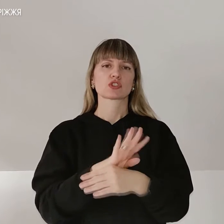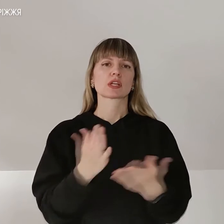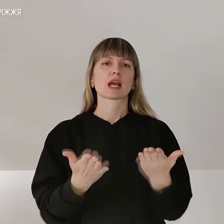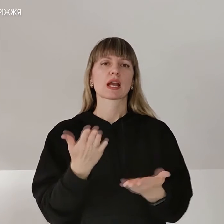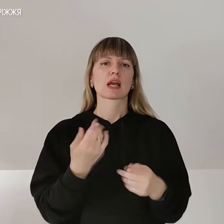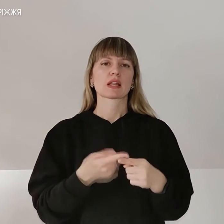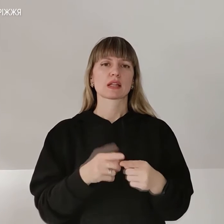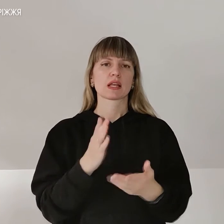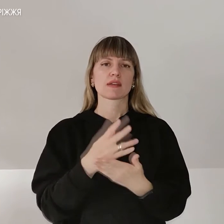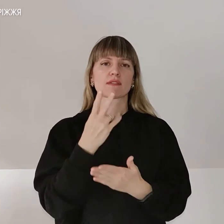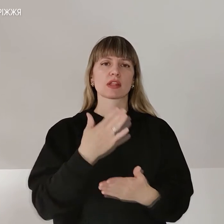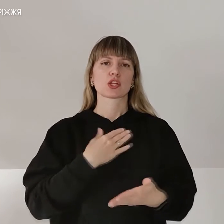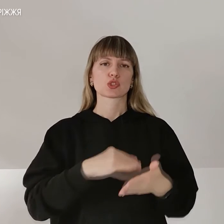дізнавалися журналісти Суспільного.